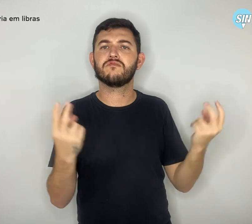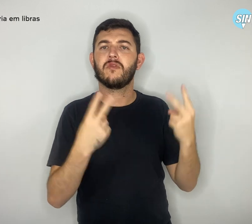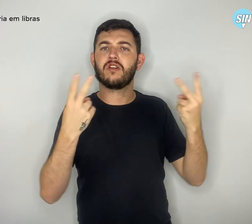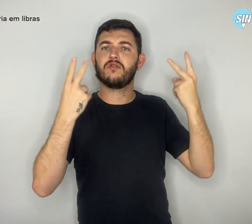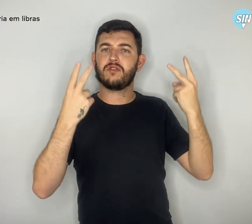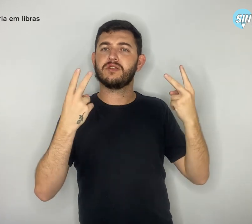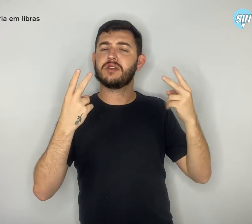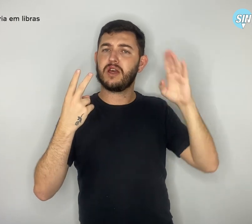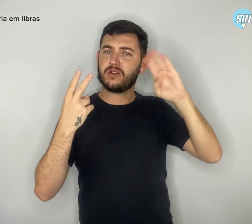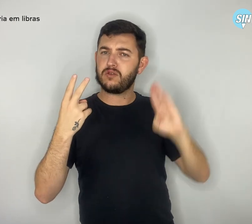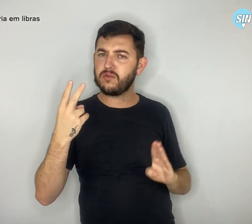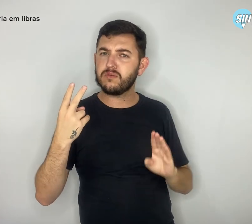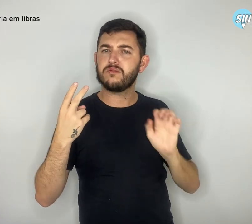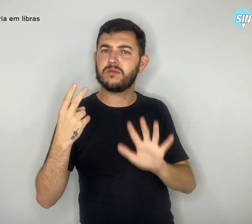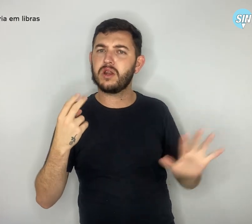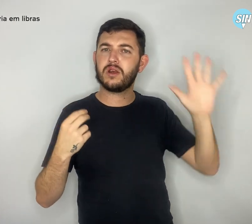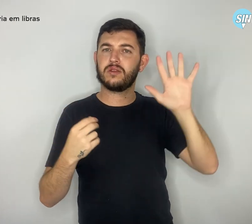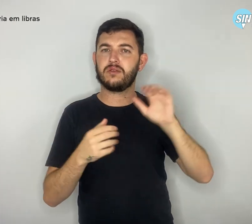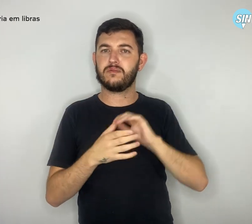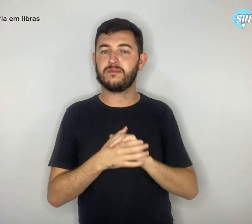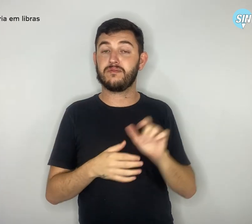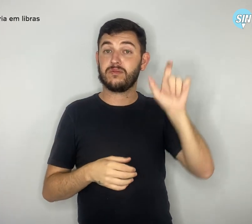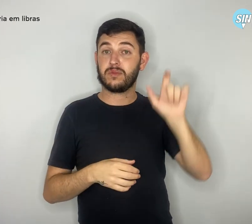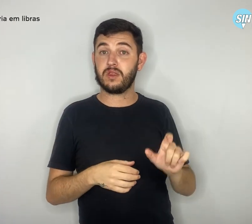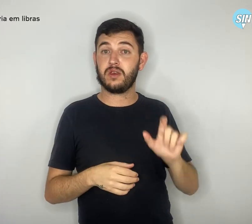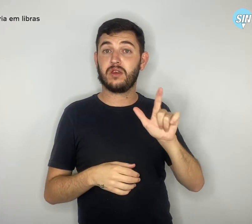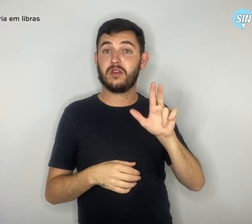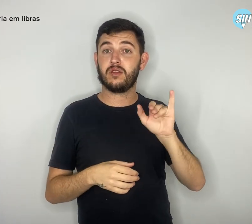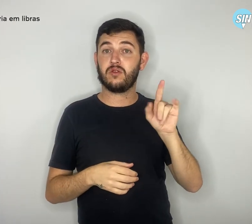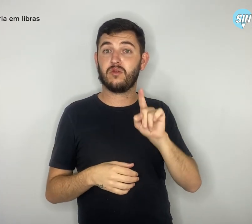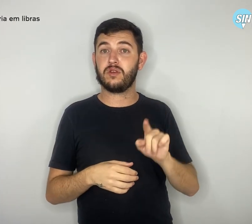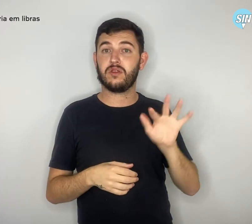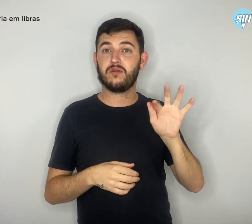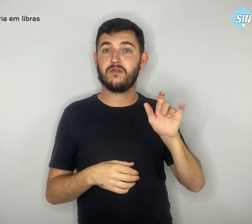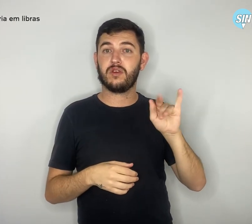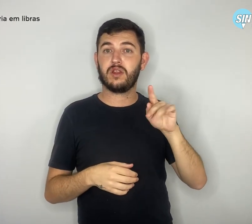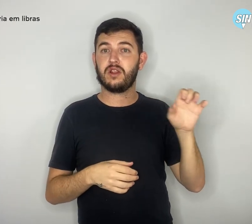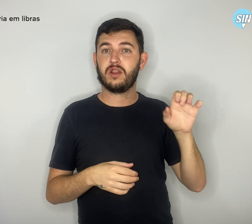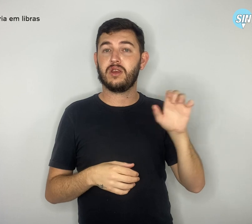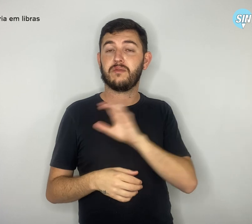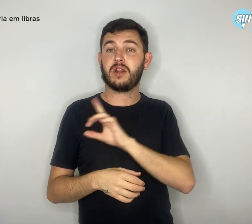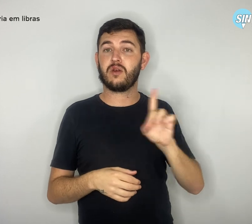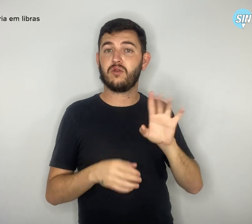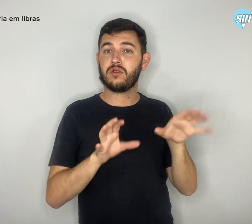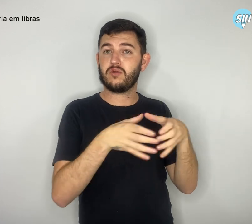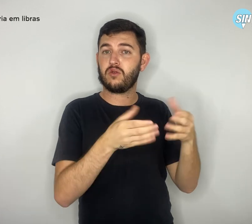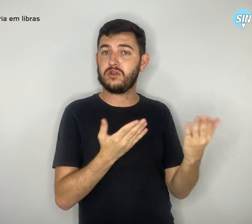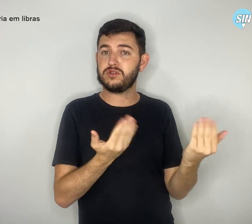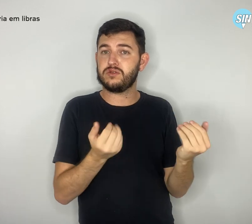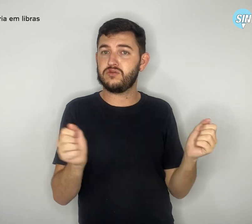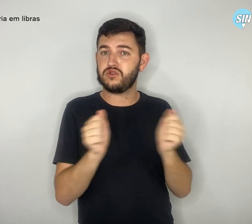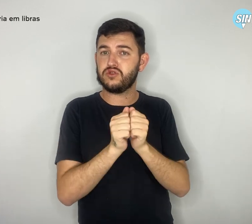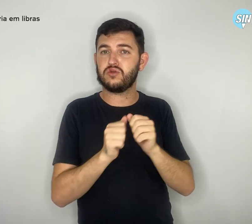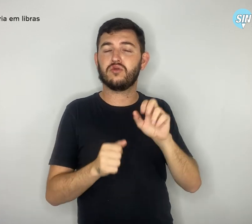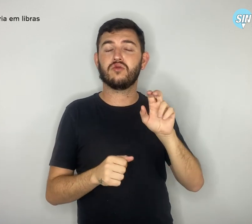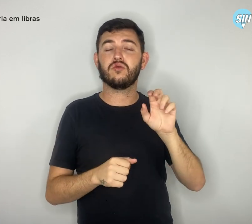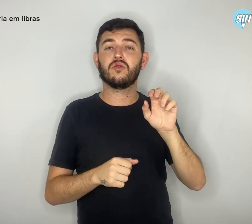Felipe Querrã, que divide a coordenação do mesmo coletivo com Bruno, o jovem